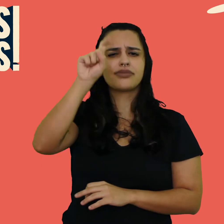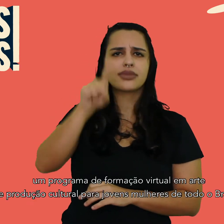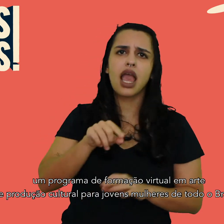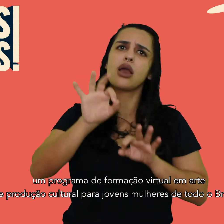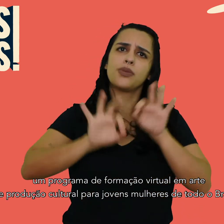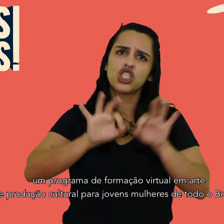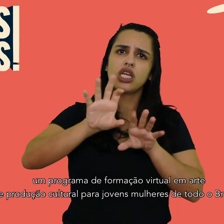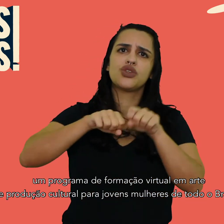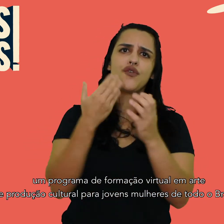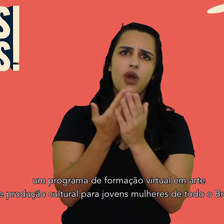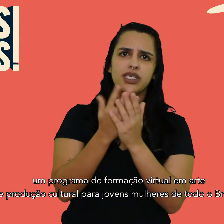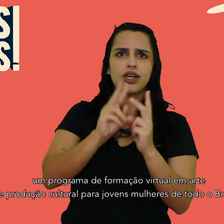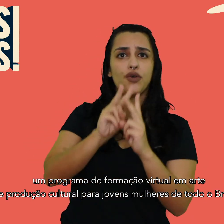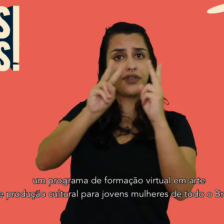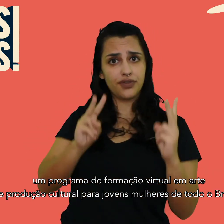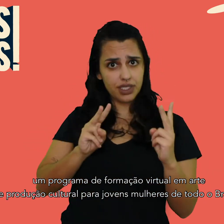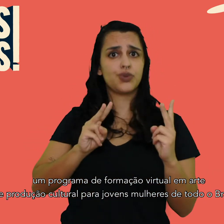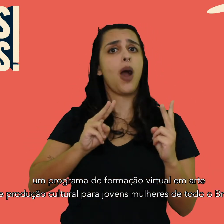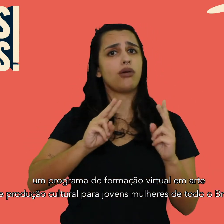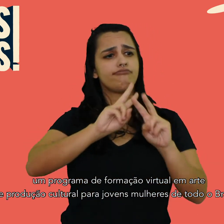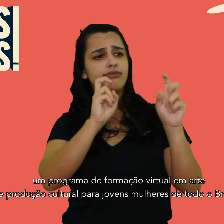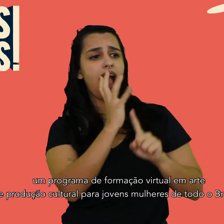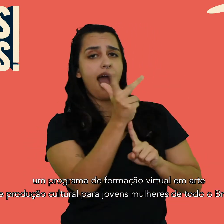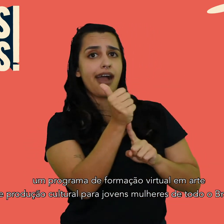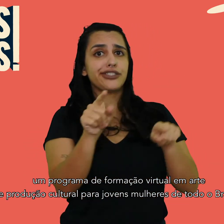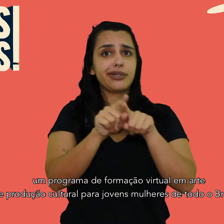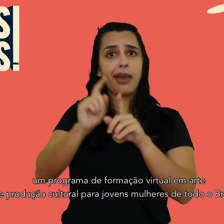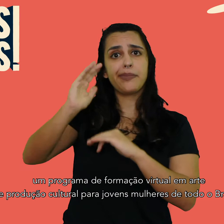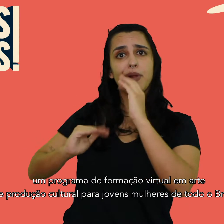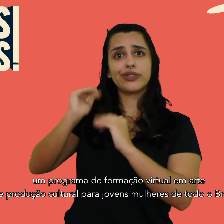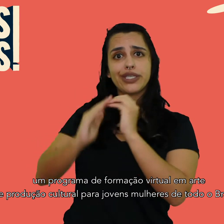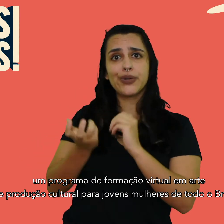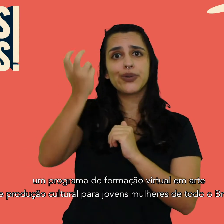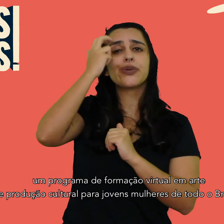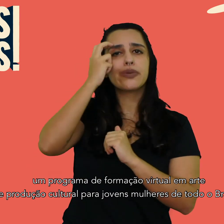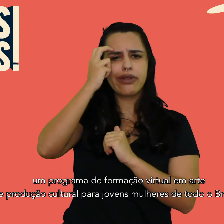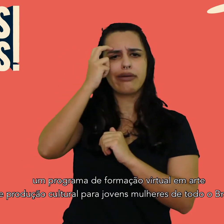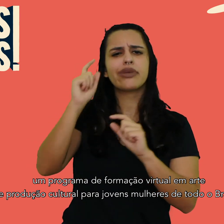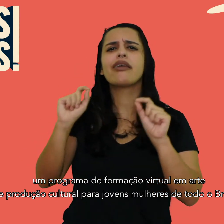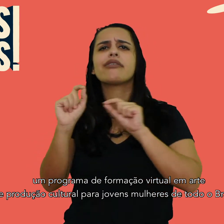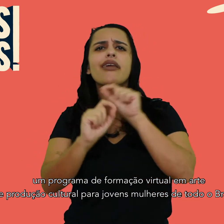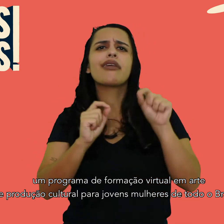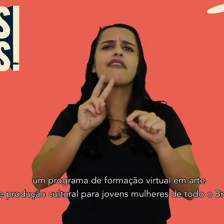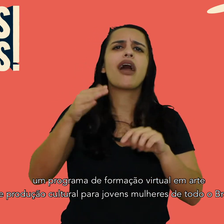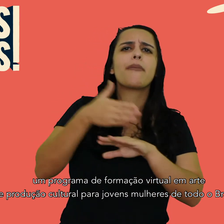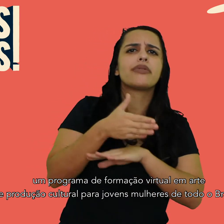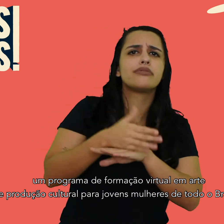um programa de formação virtual em arte e produção cultural para jovens mulheres de todo o Brasil,